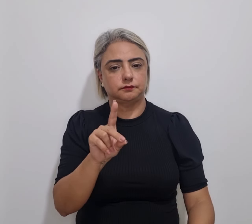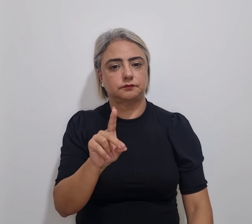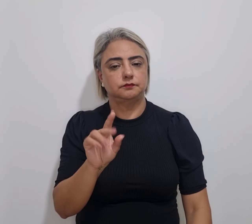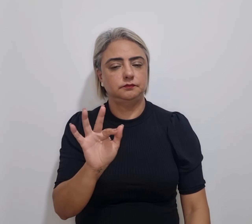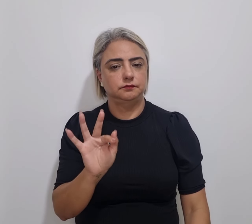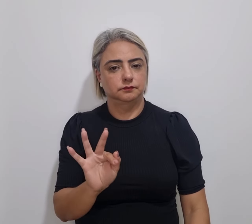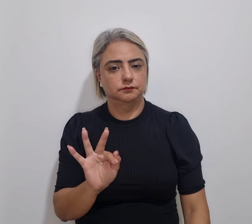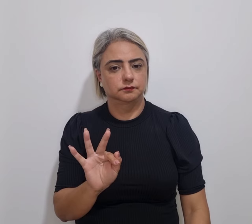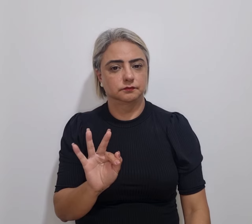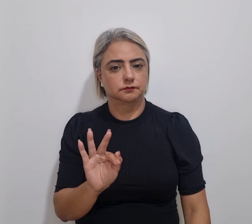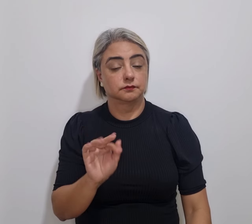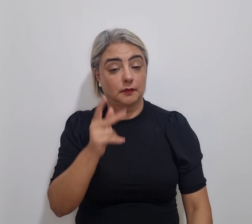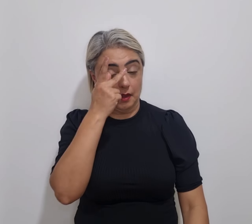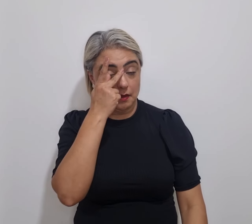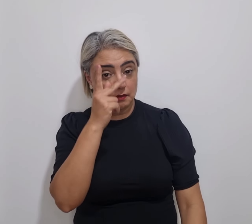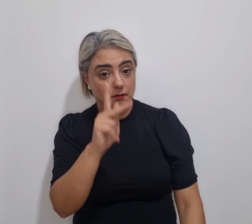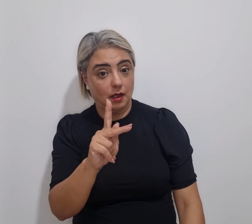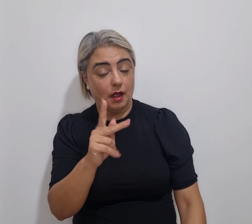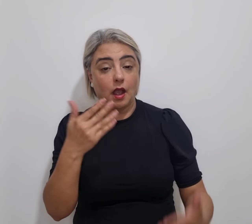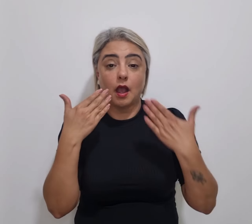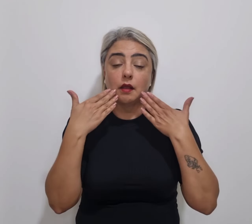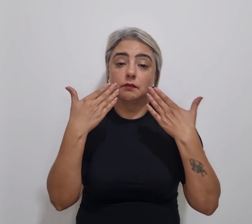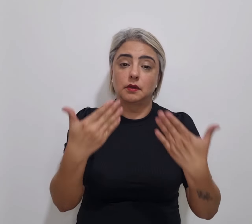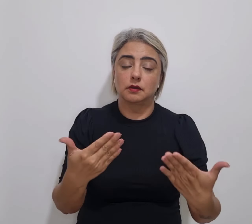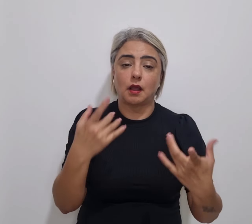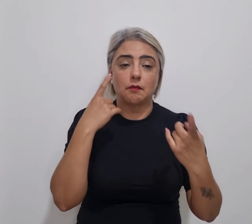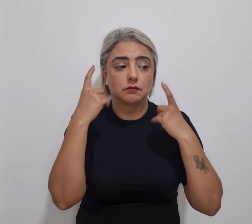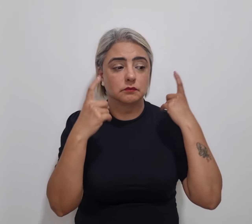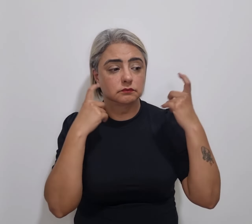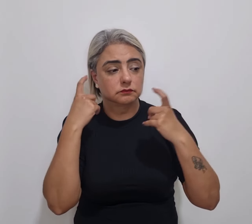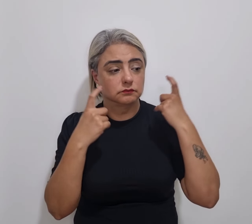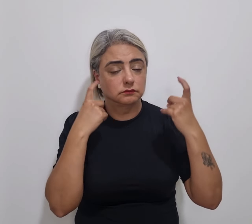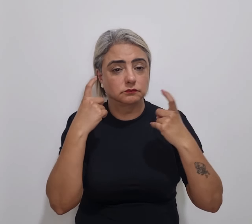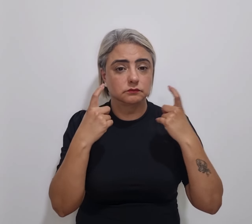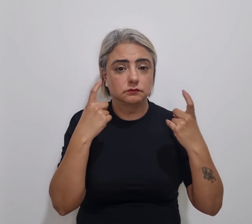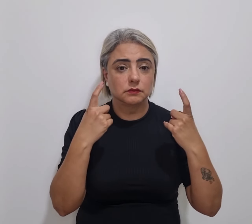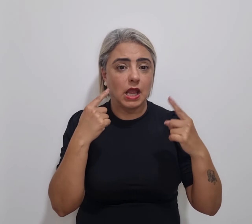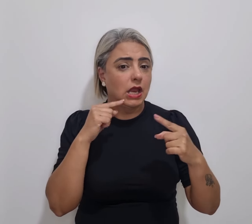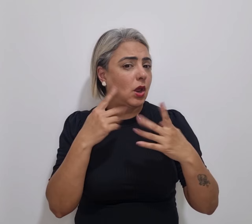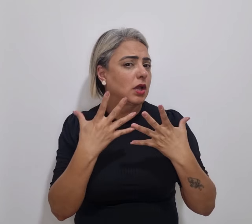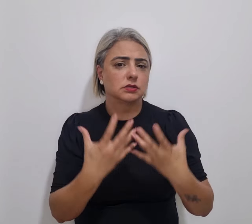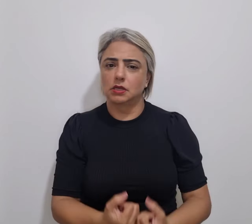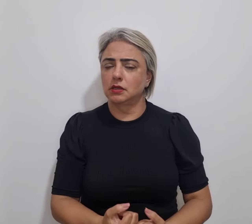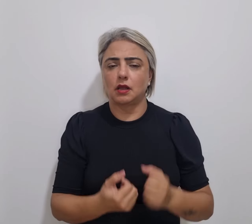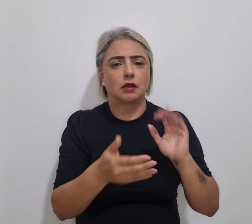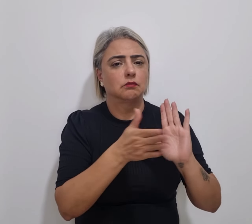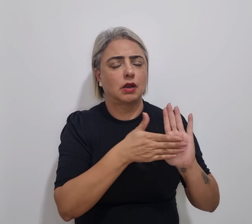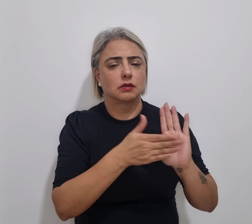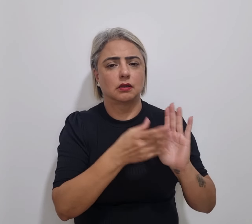Federal para apresentar sua preocupação e discordância da proposta orçamentária